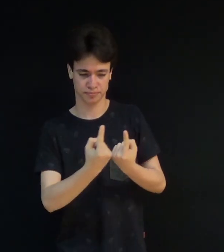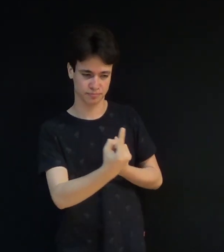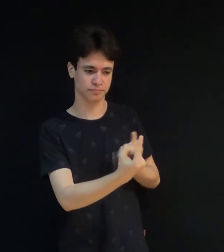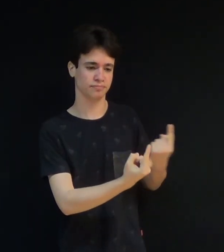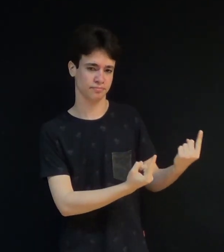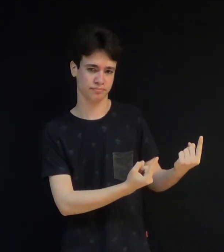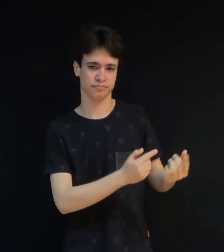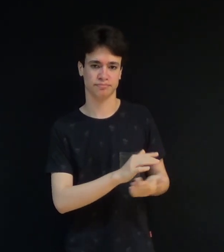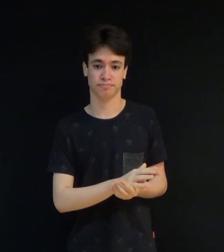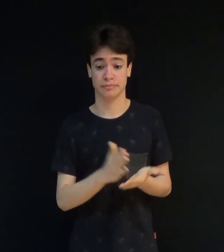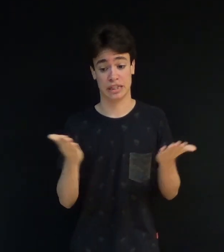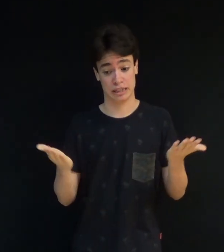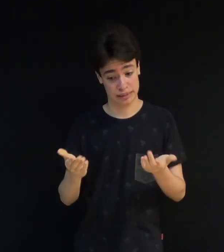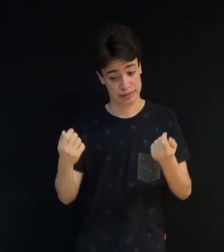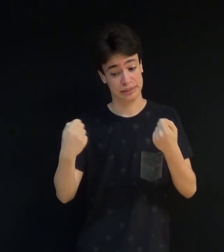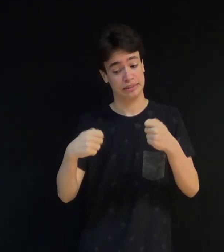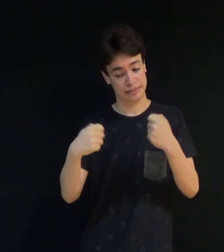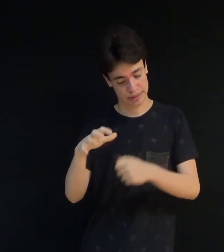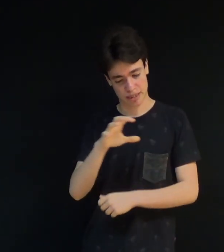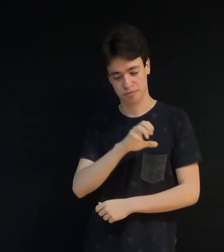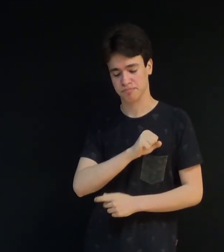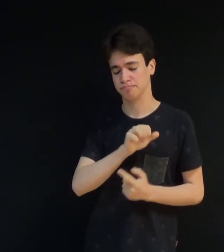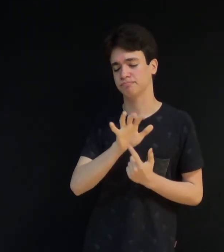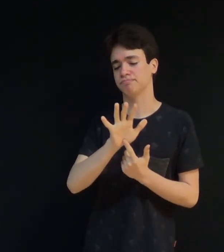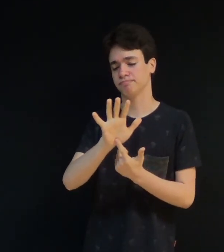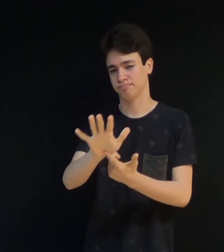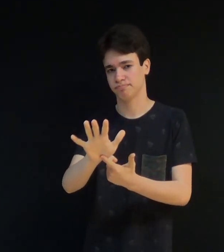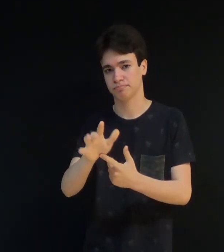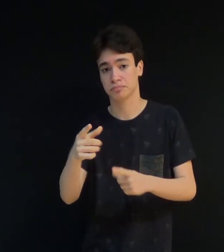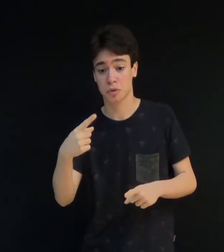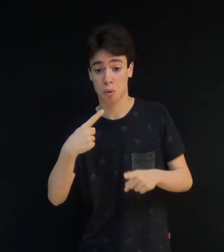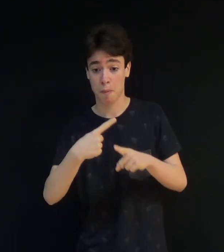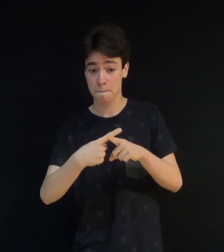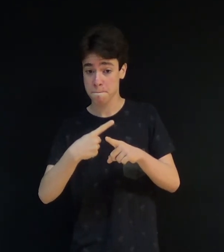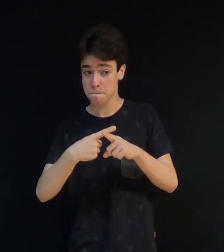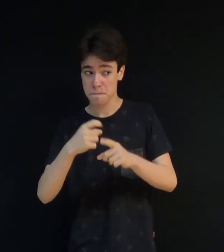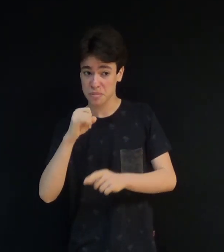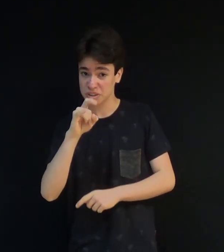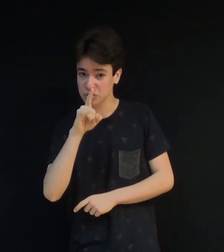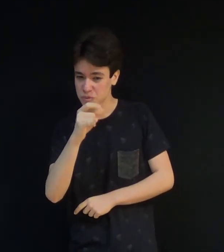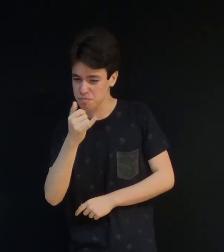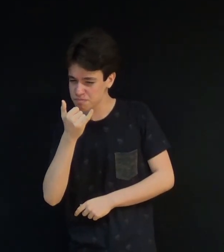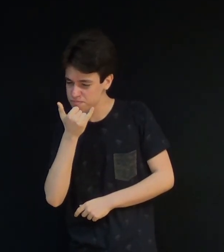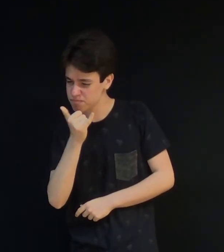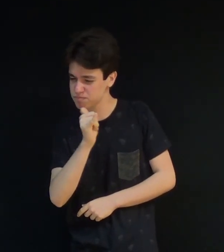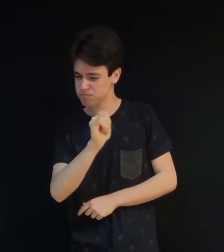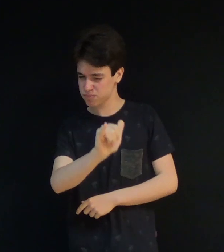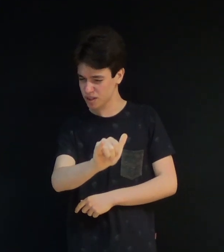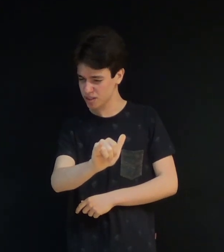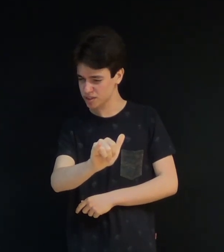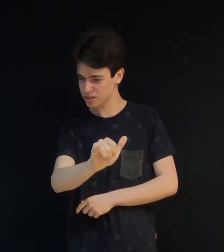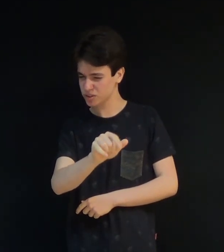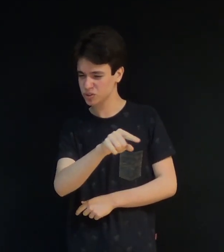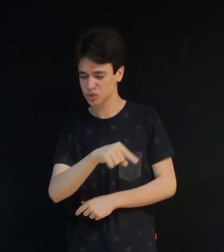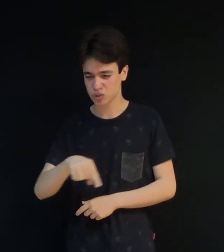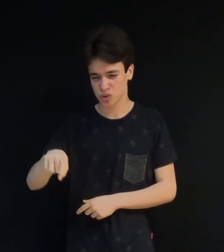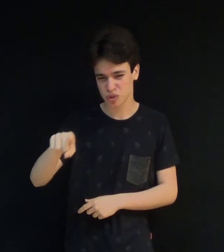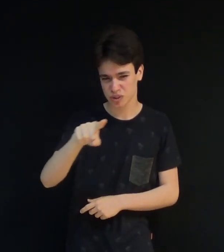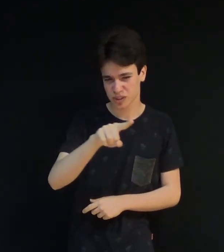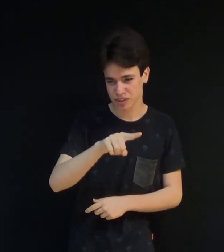Está na hora de exercer esse amor. Pois se perdoardes os homens as suas ofensas, assim também o vosso Pai Celeste vos